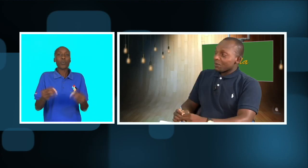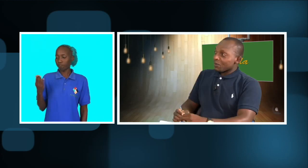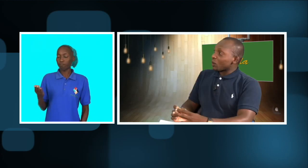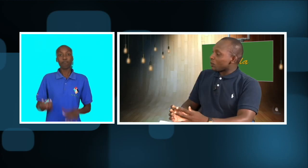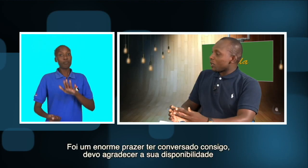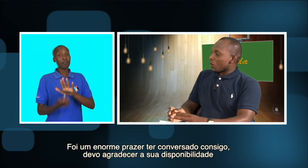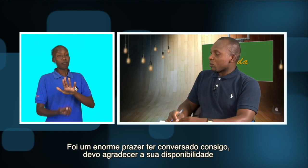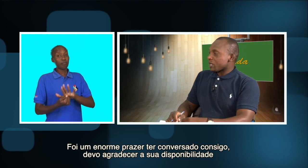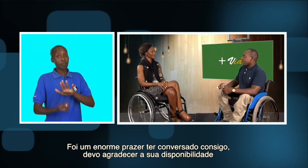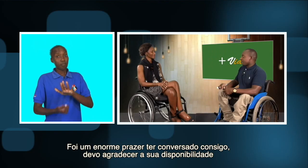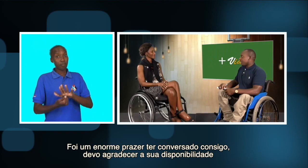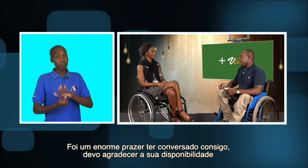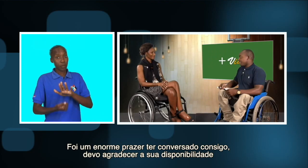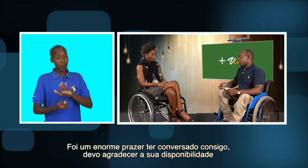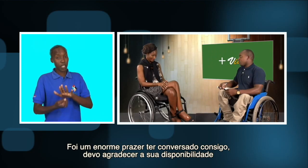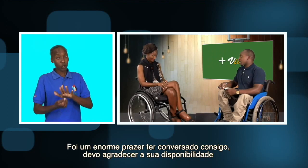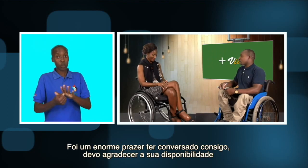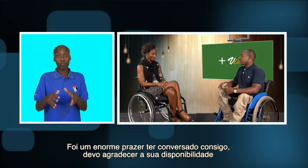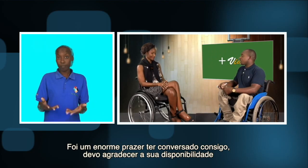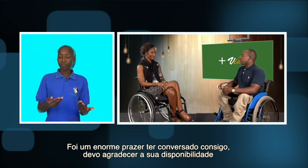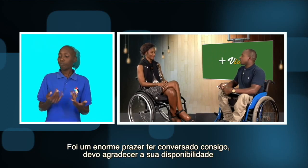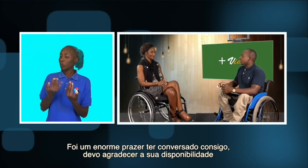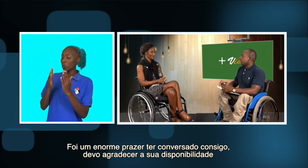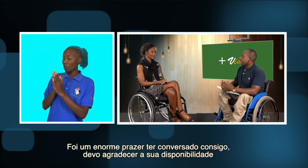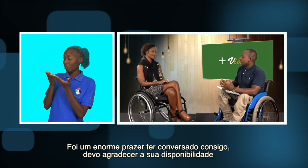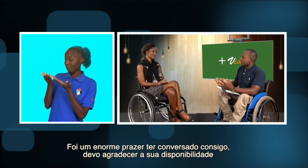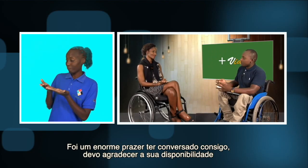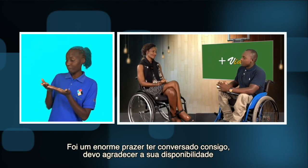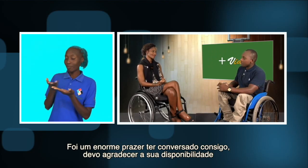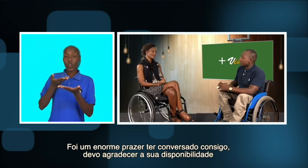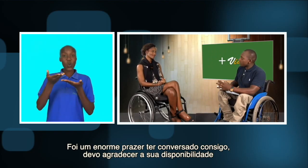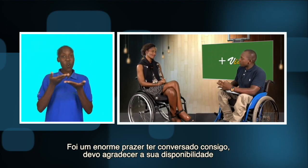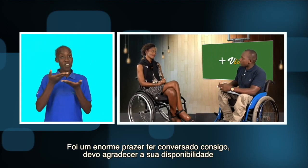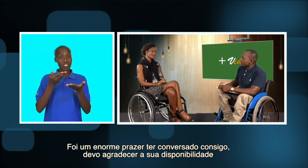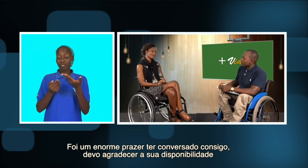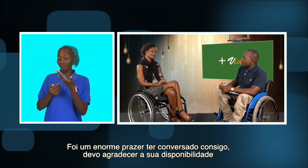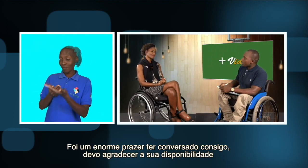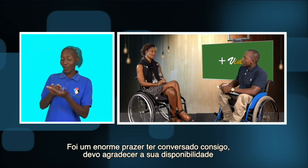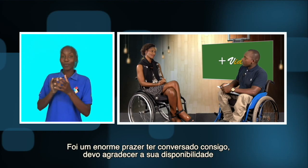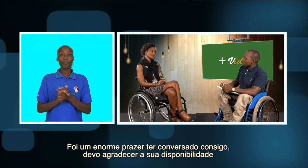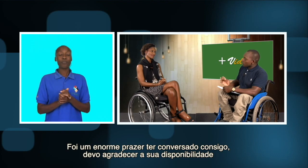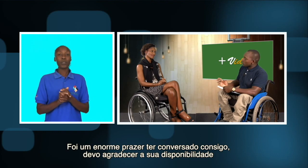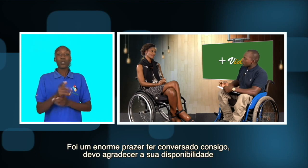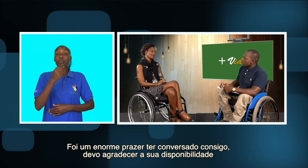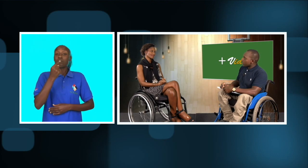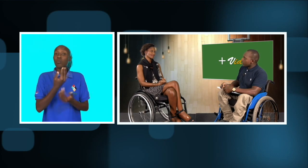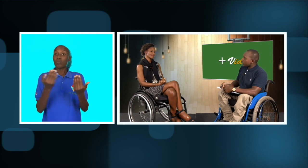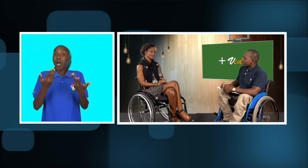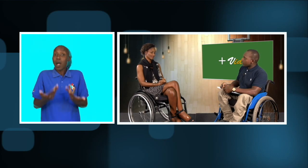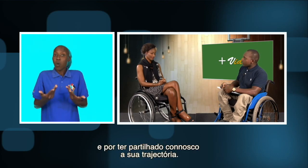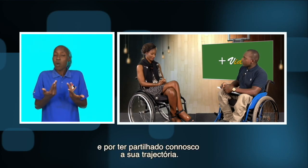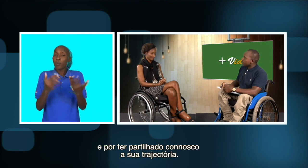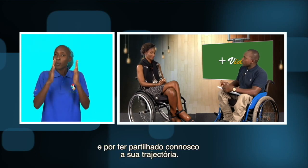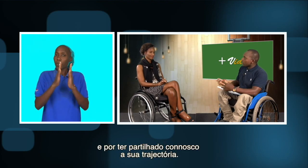Foi um enorme prazer ter conversado contigo. E, aliás, agradecer-lhe já a sua disponibilidade.